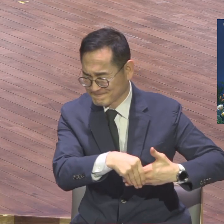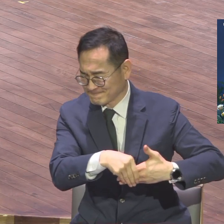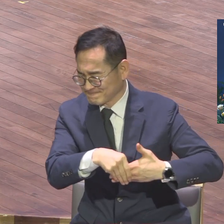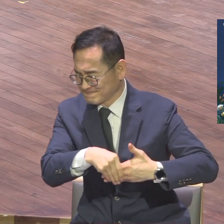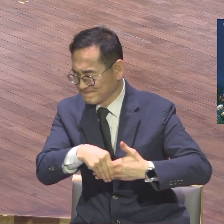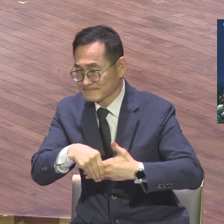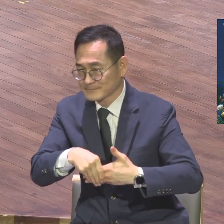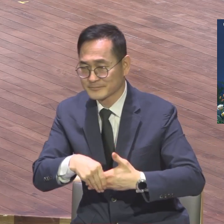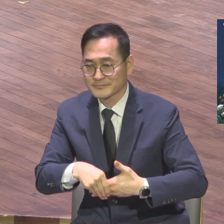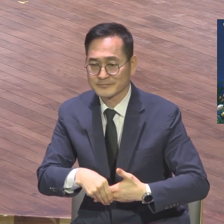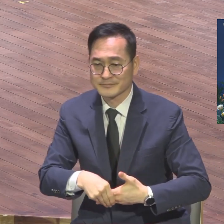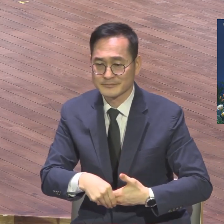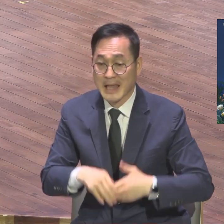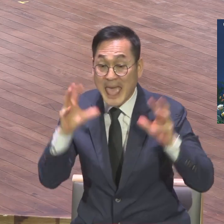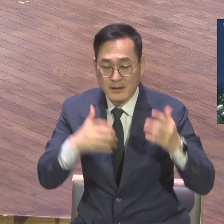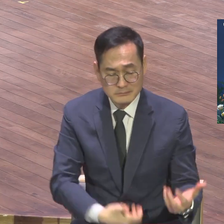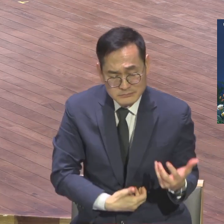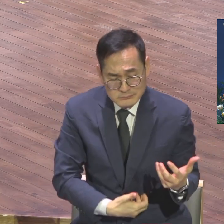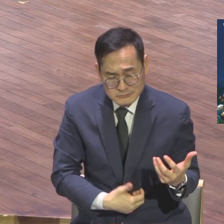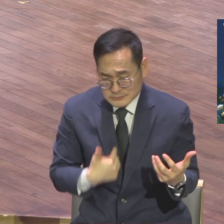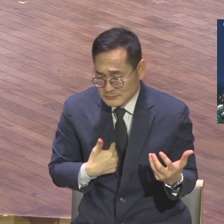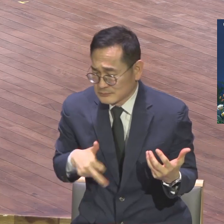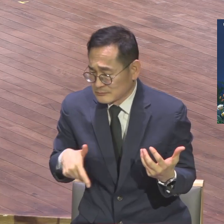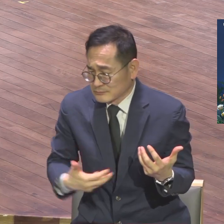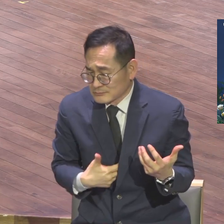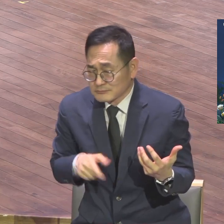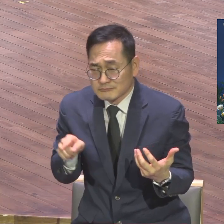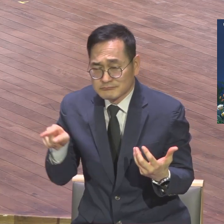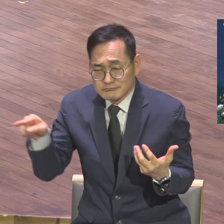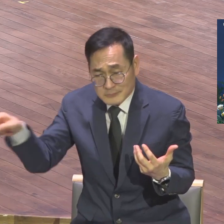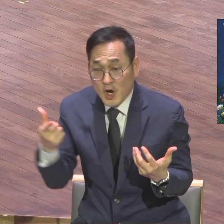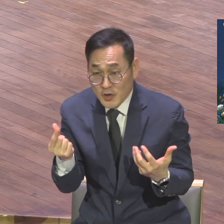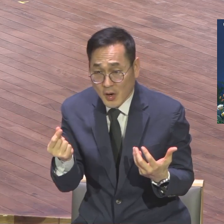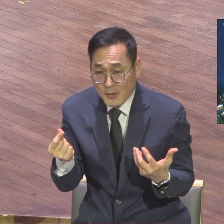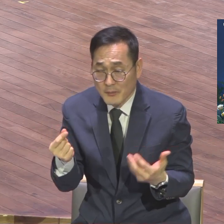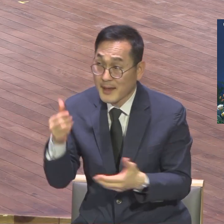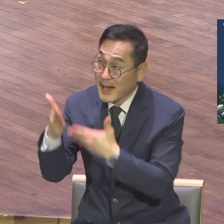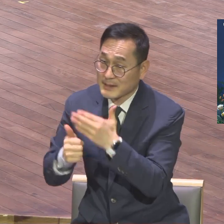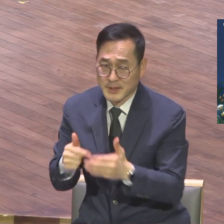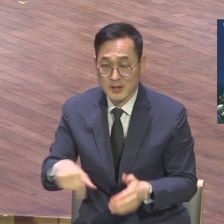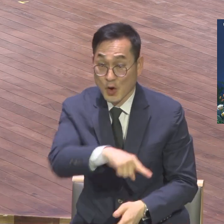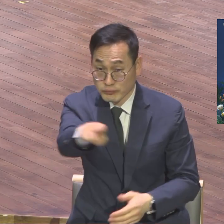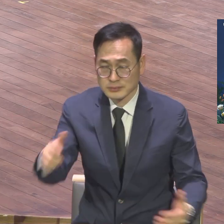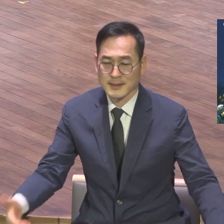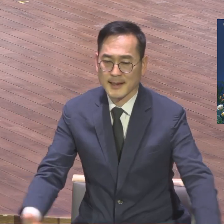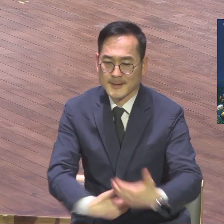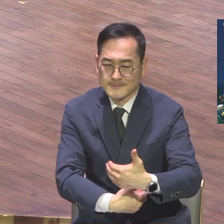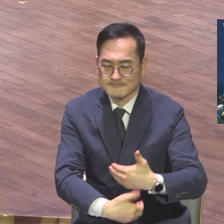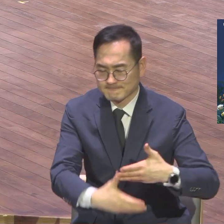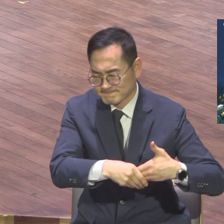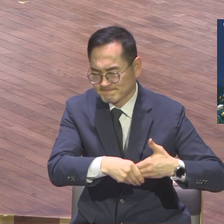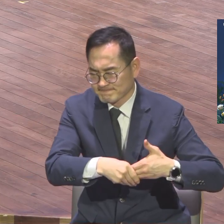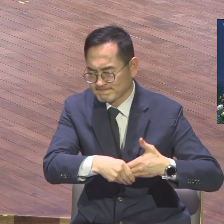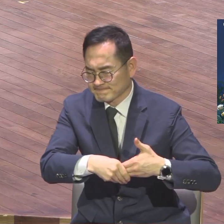여러분 이 험한 세상에서 하나님께서 여러분을 안아서 여러분을 인도하신다.